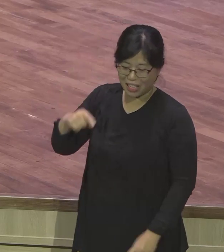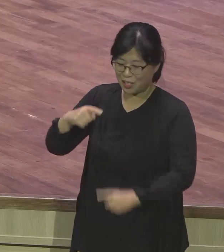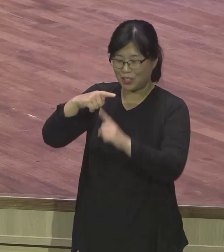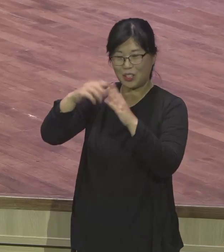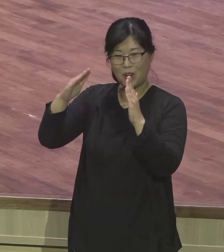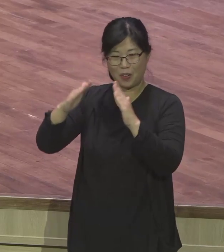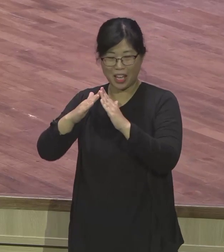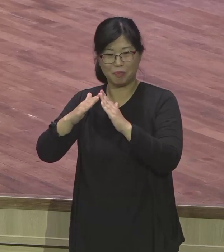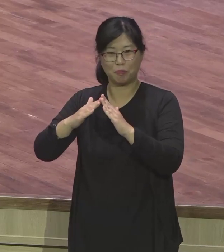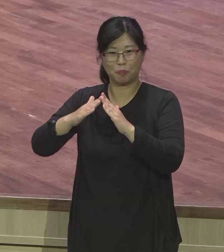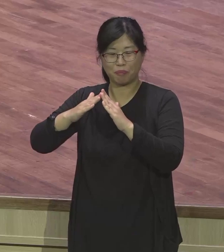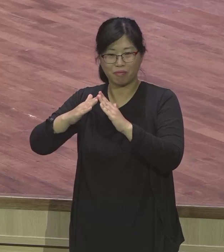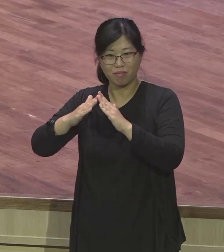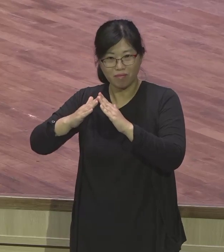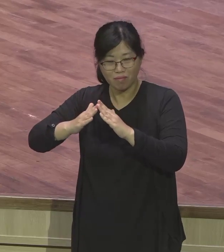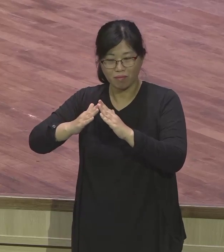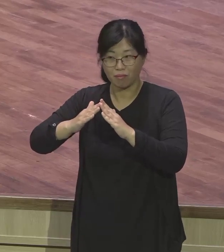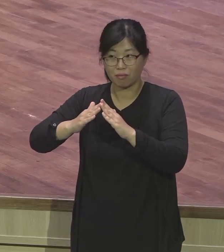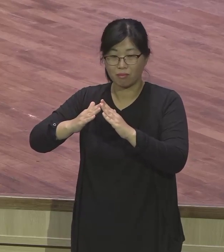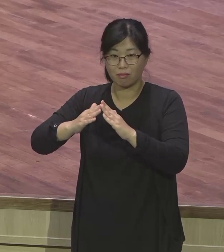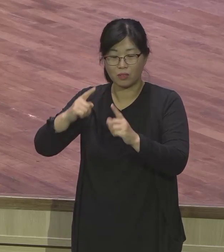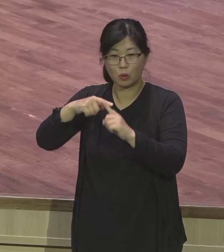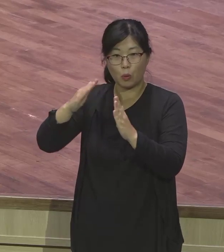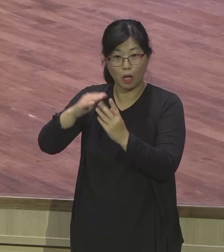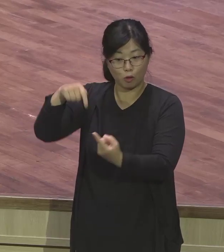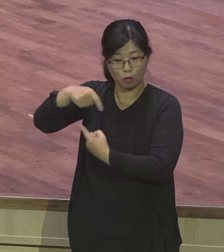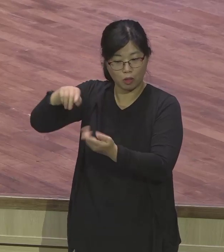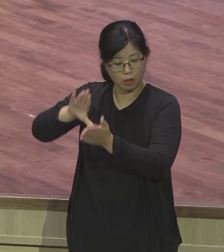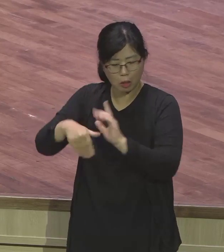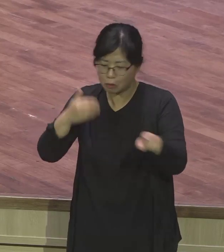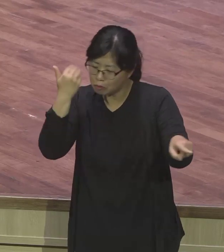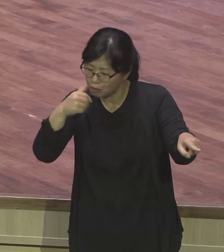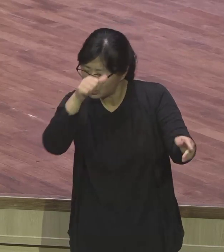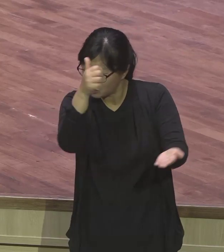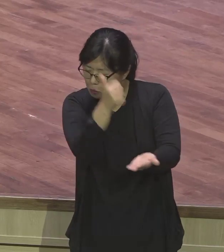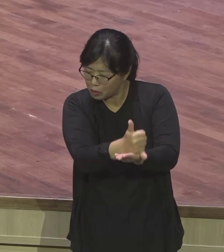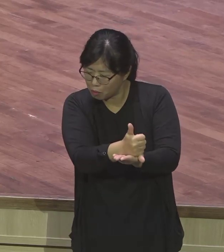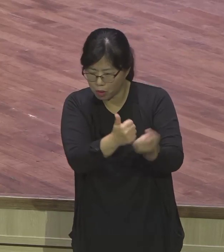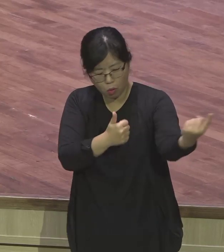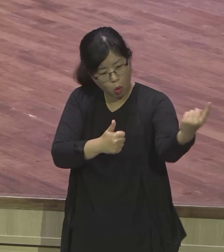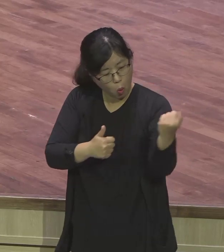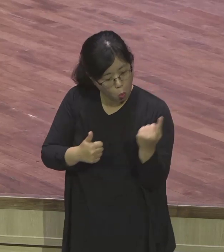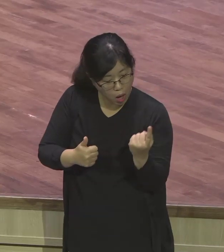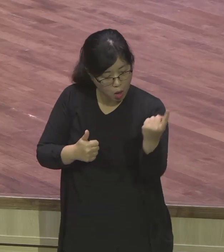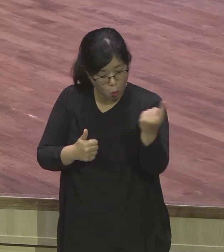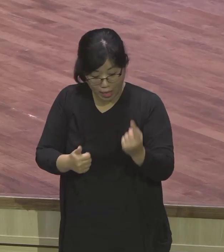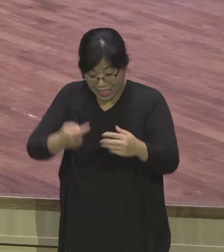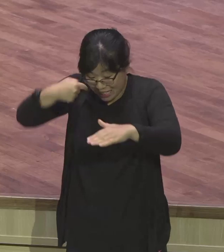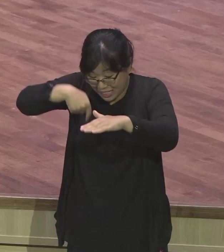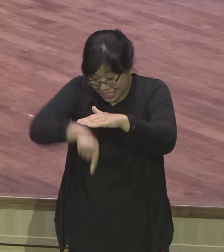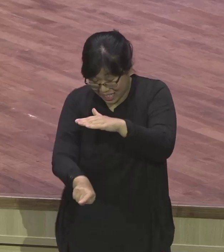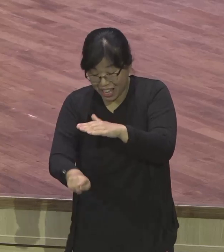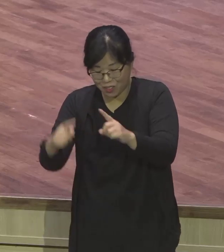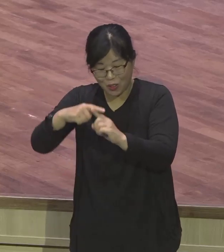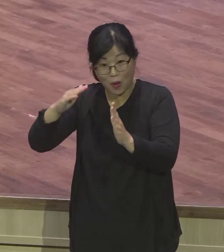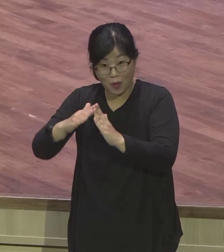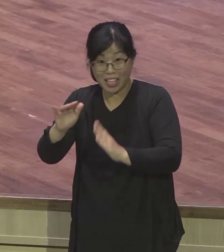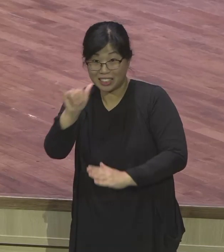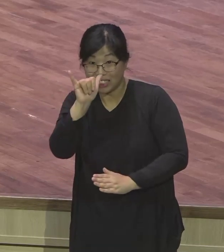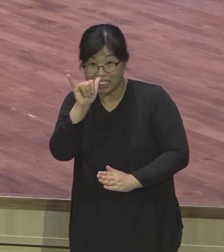밀셉기도 하고 매일 옆에서 공기가 자기가 우리는 공기 관심도 없는데 아이고 큰일 났다. 청정기를 양쪽에 꼽아놨는데